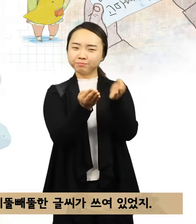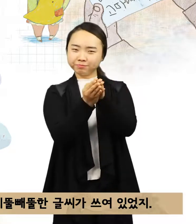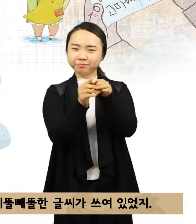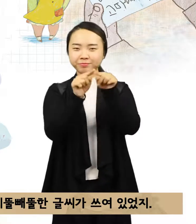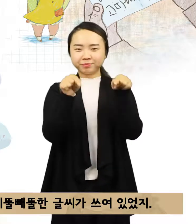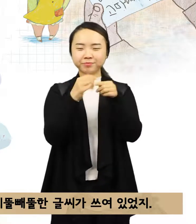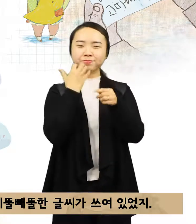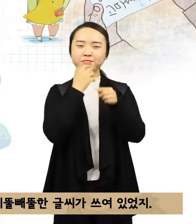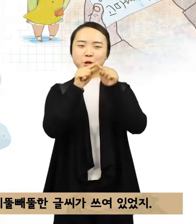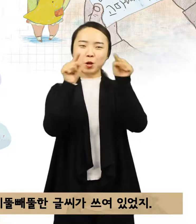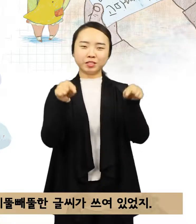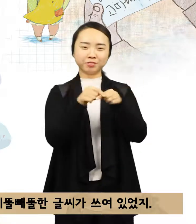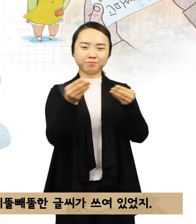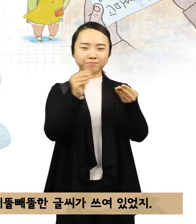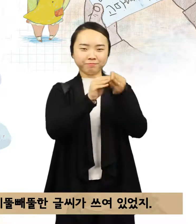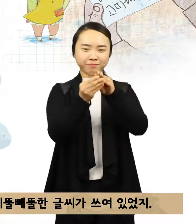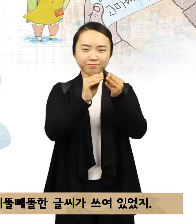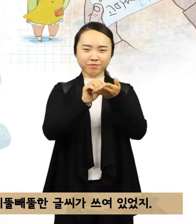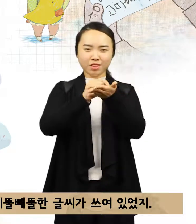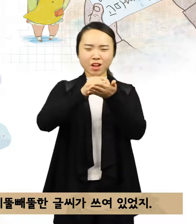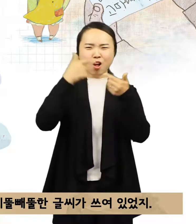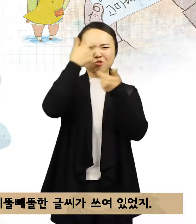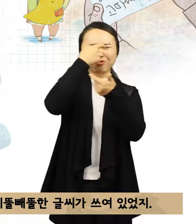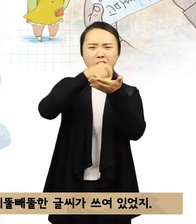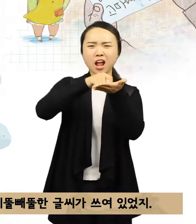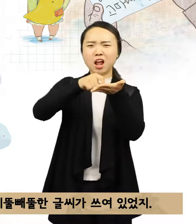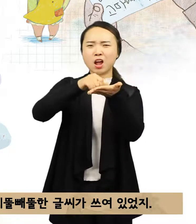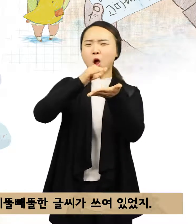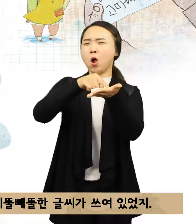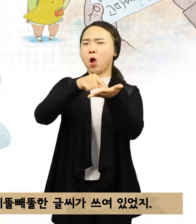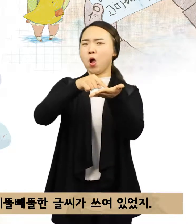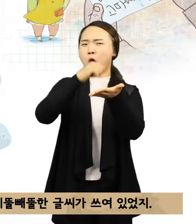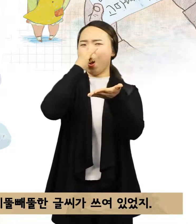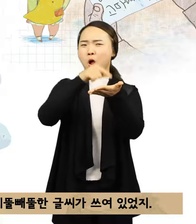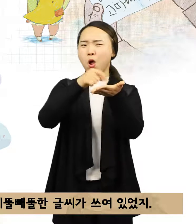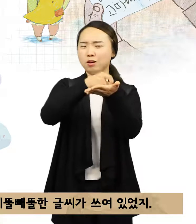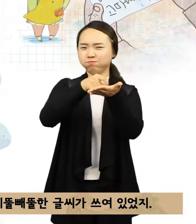네모난 색종이 안에는 삐뚤빼뚤한 글씨가 쓰여있었지.